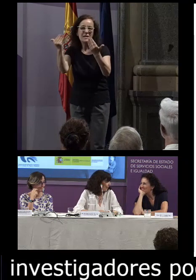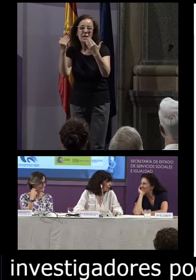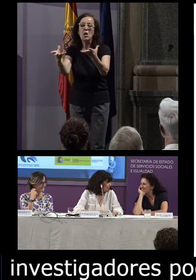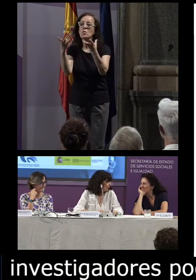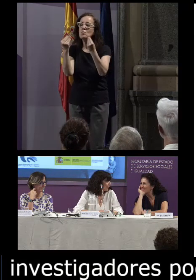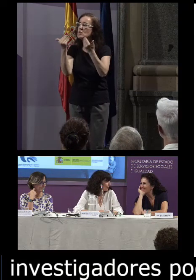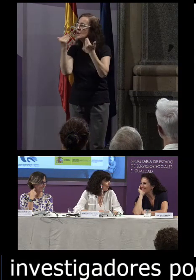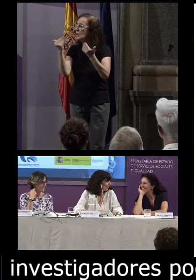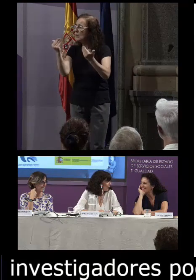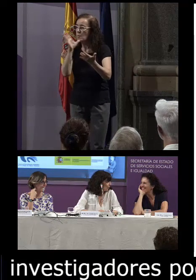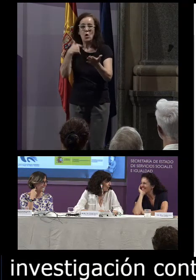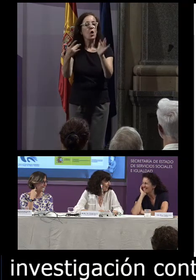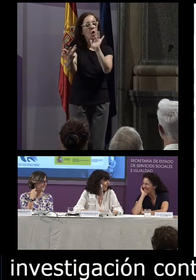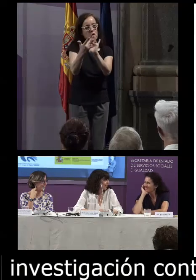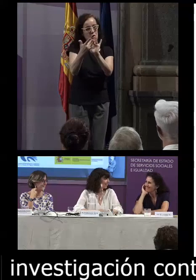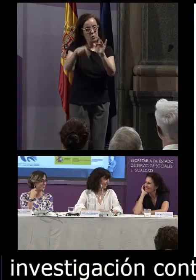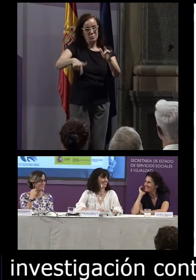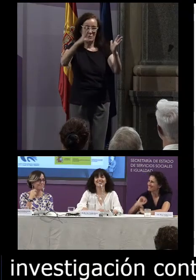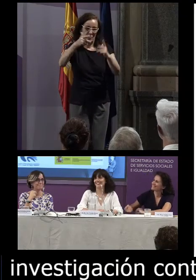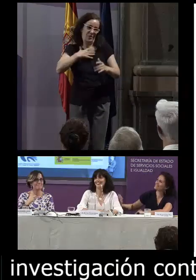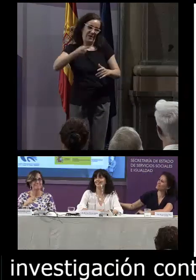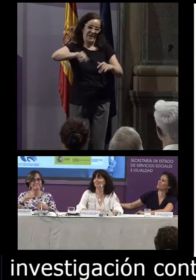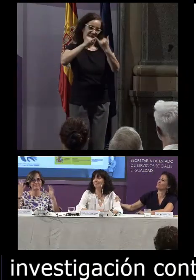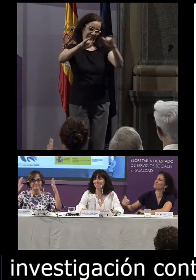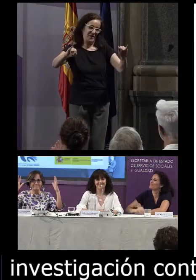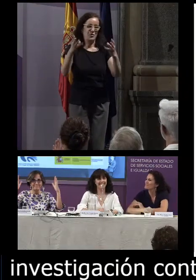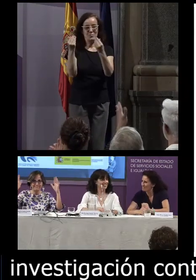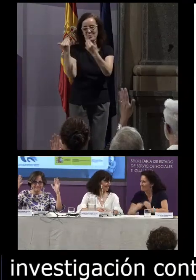muchas gracias por contar con nosotros en este acto